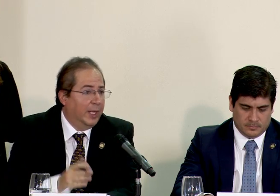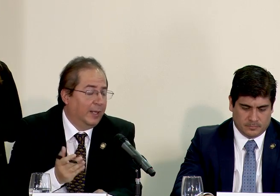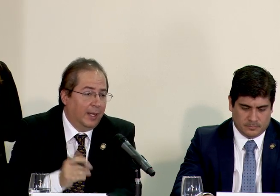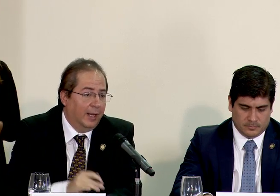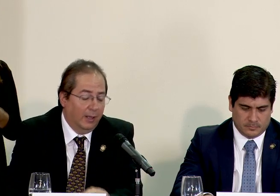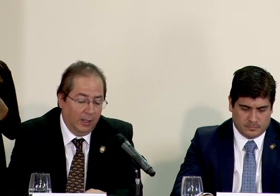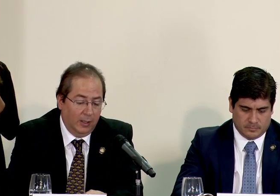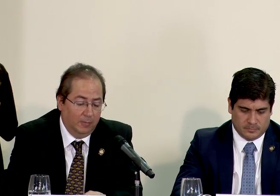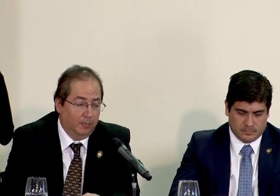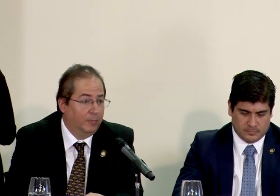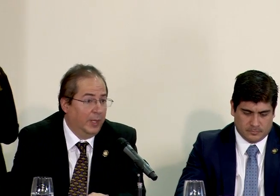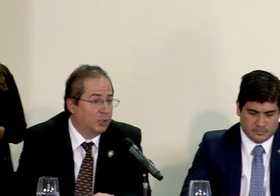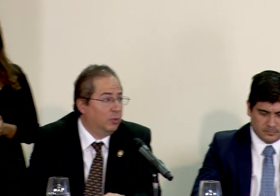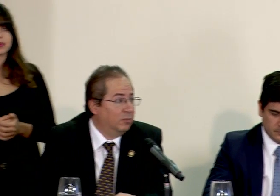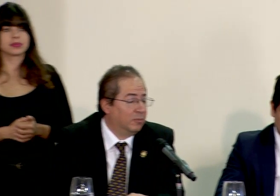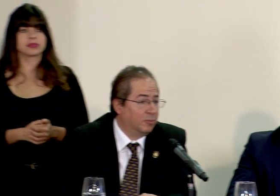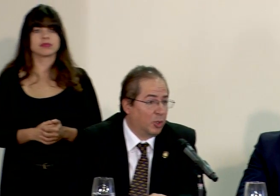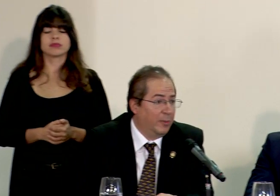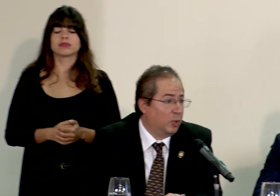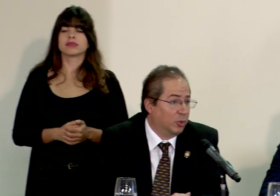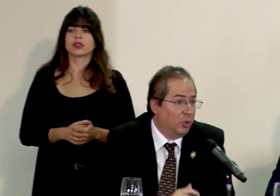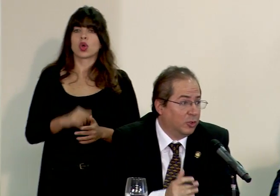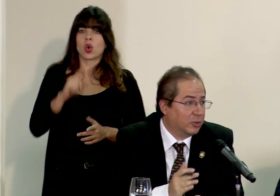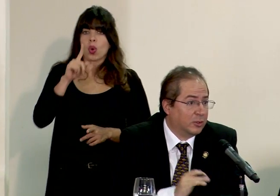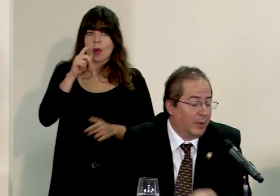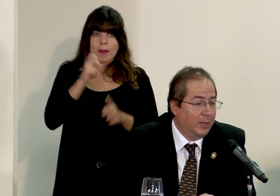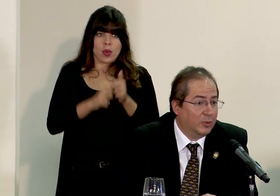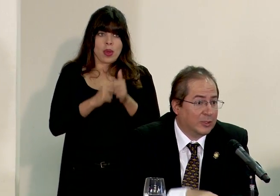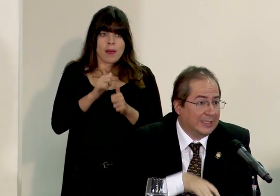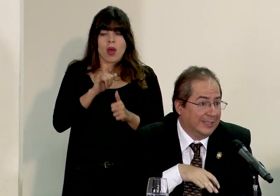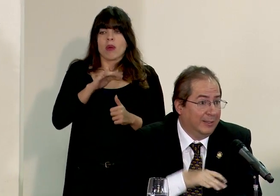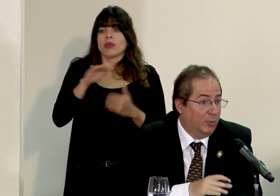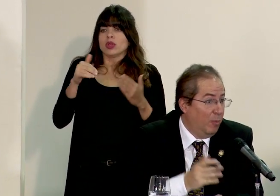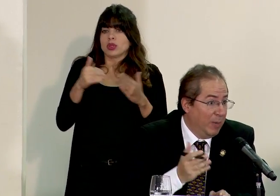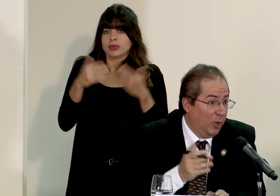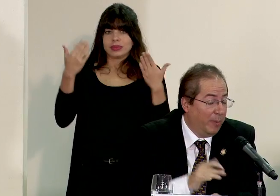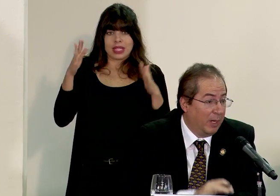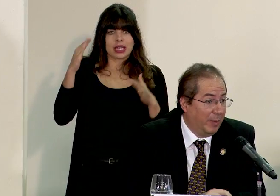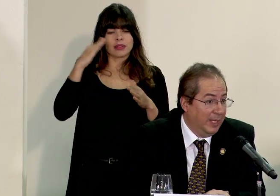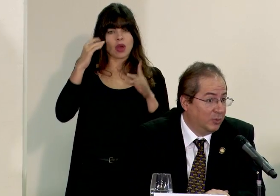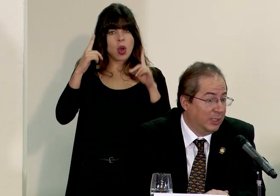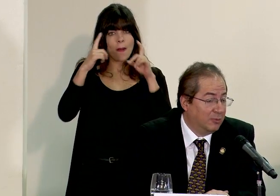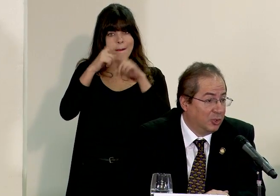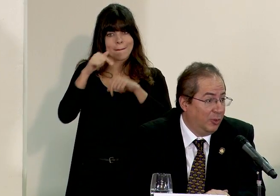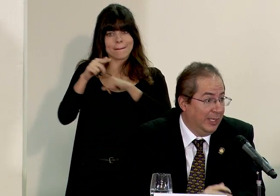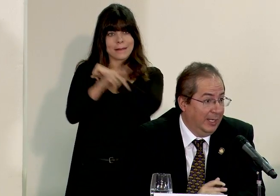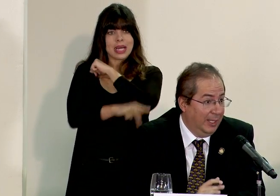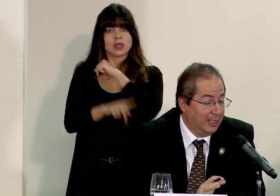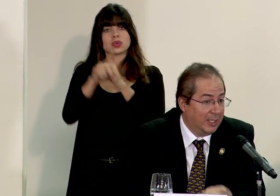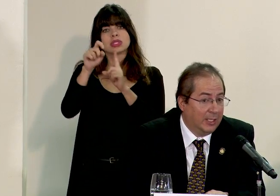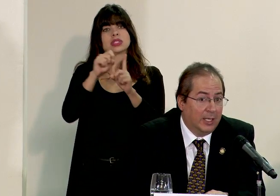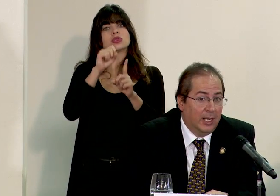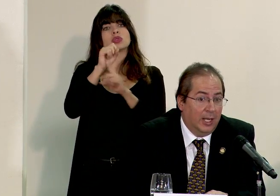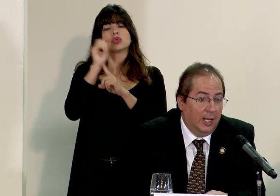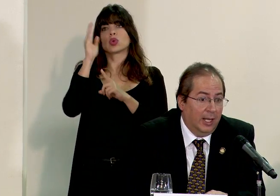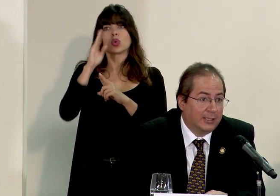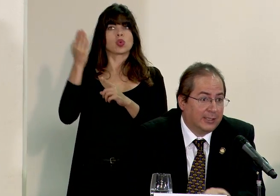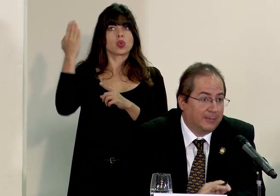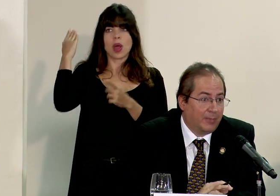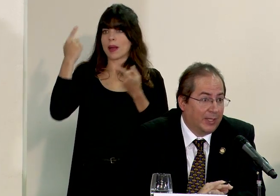bien es un problema como todos sabemos complejo para el país una situación inédita